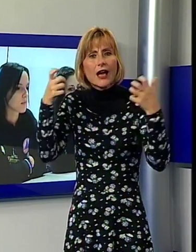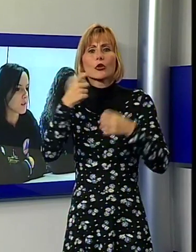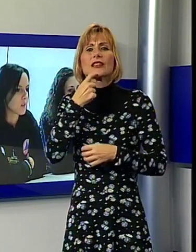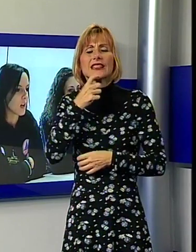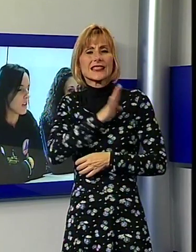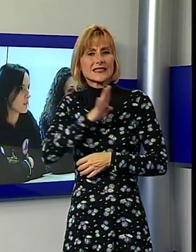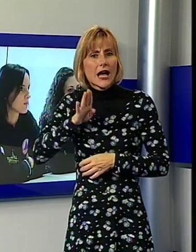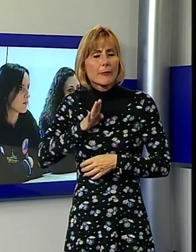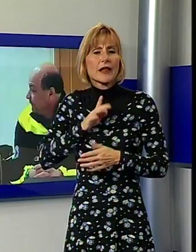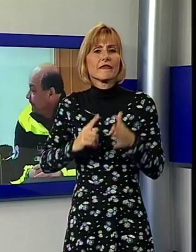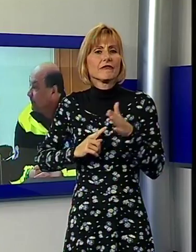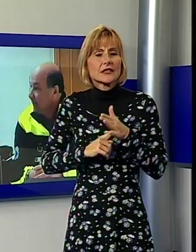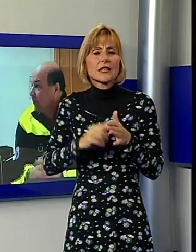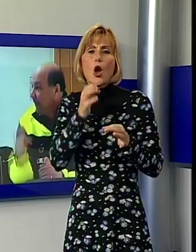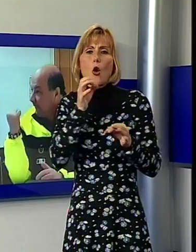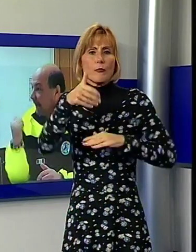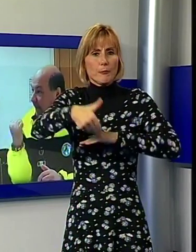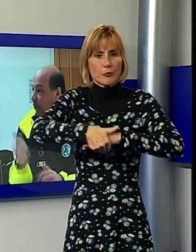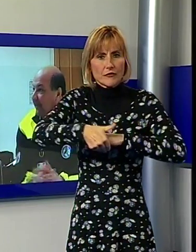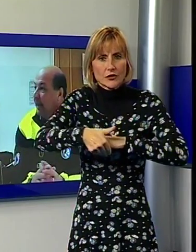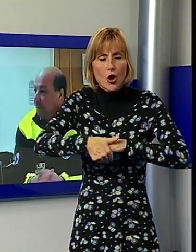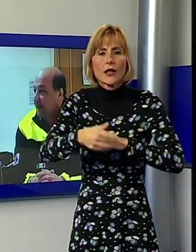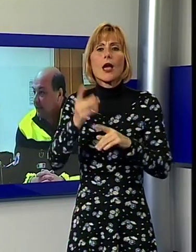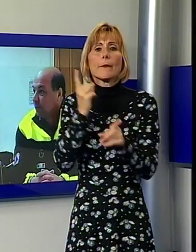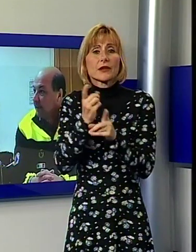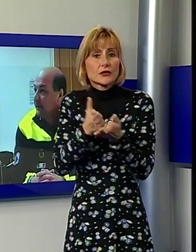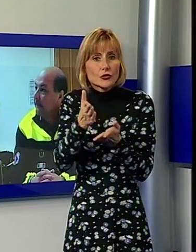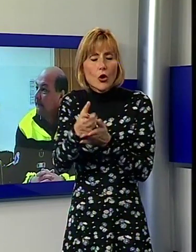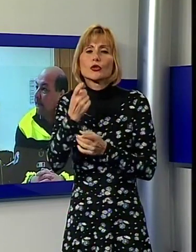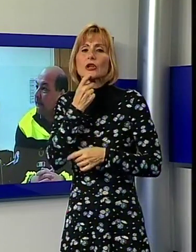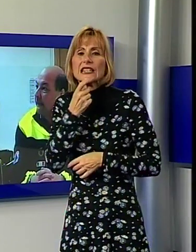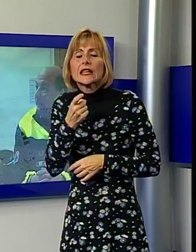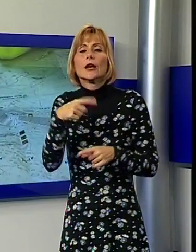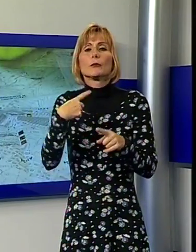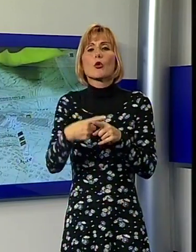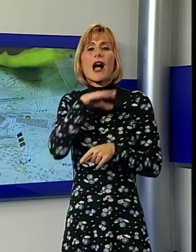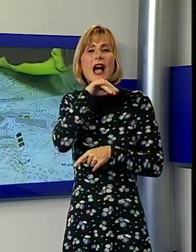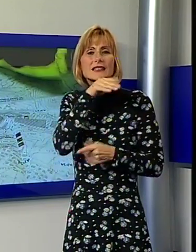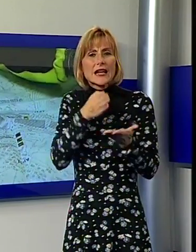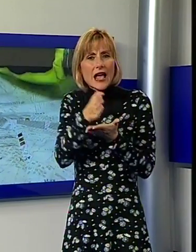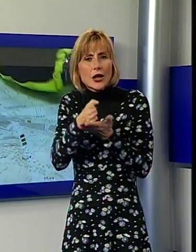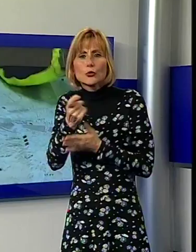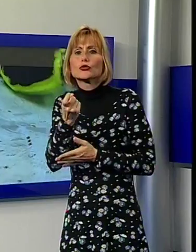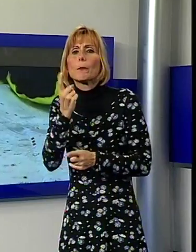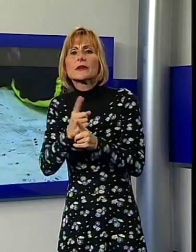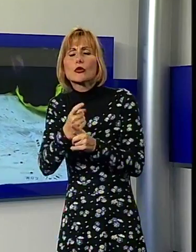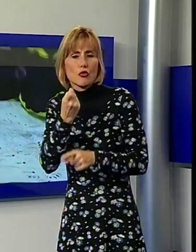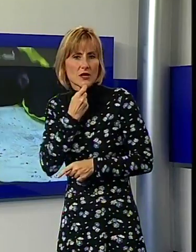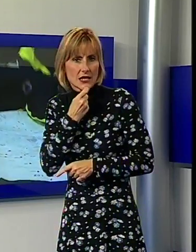temporanea che permanente, o le persone anziane che hanno bisogno di aiuto in caso di emergenza. Per questo possono rivolgersi al